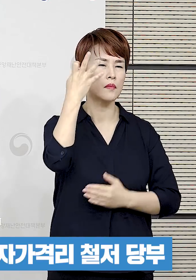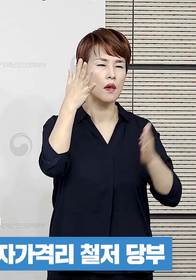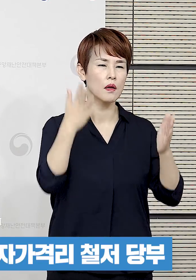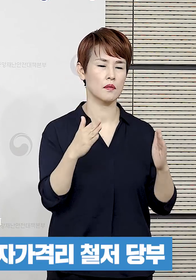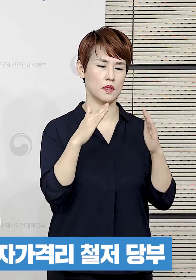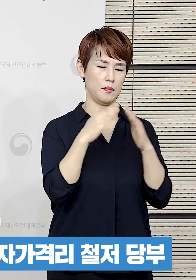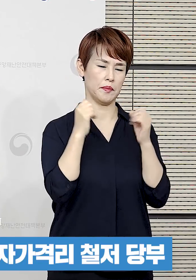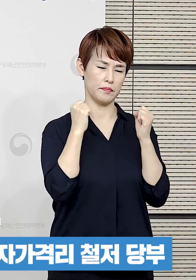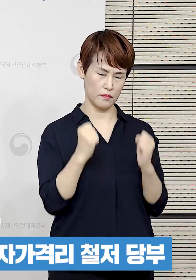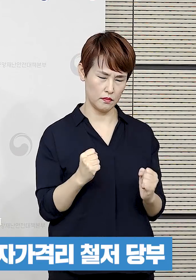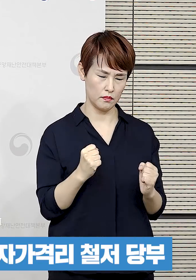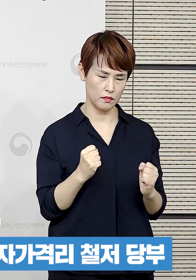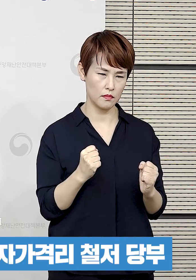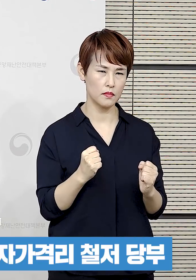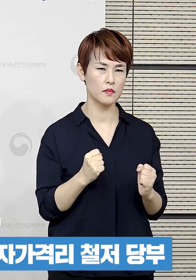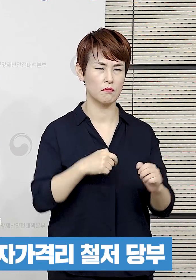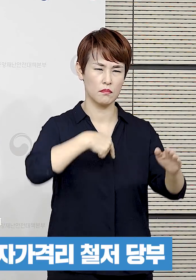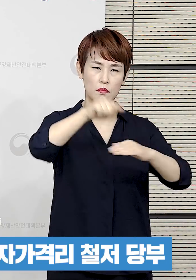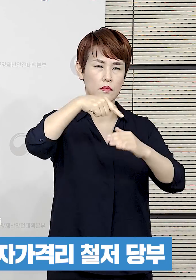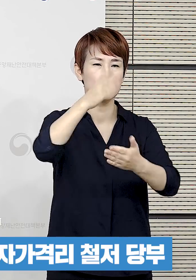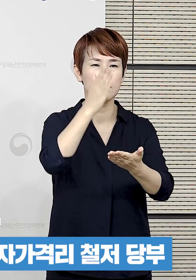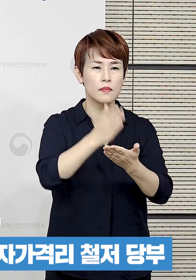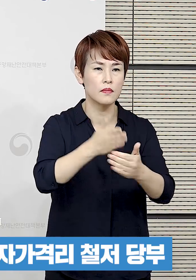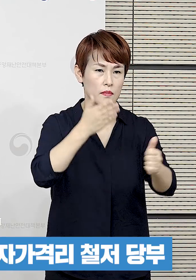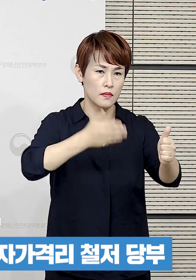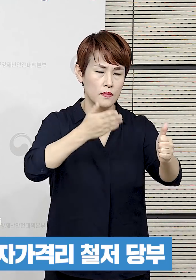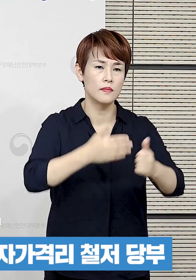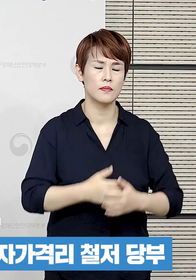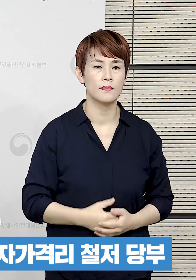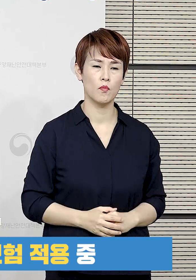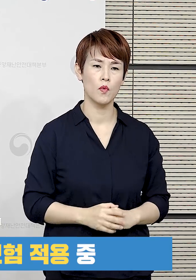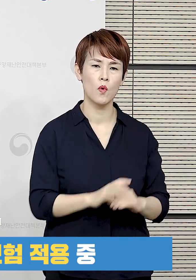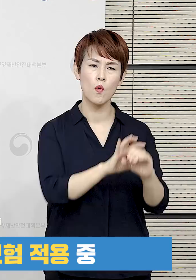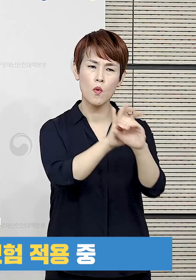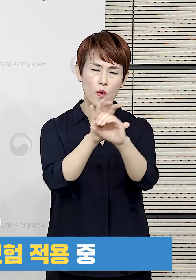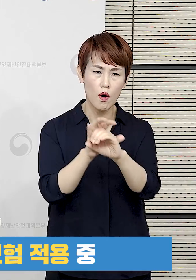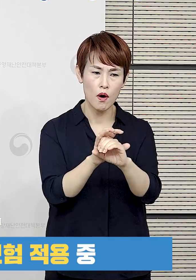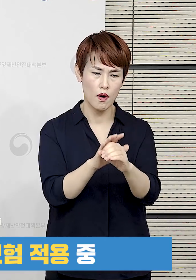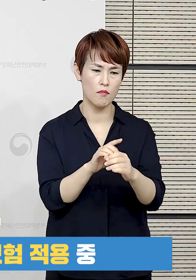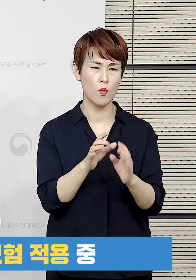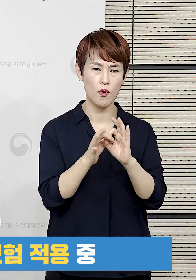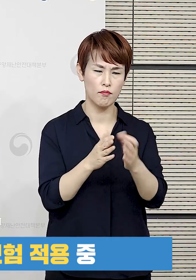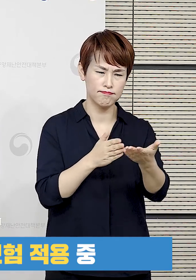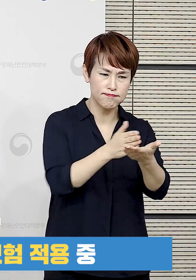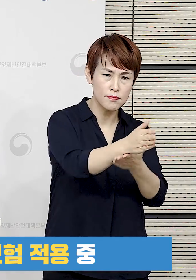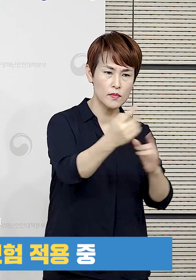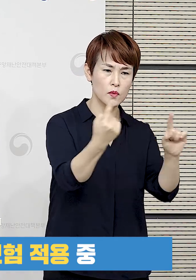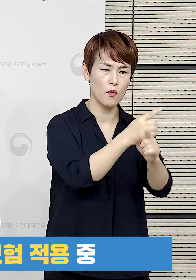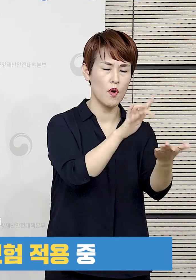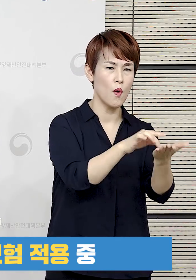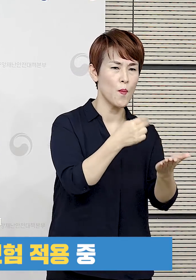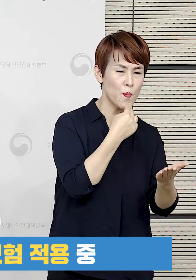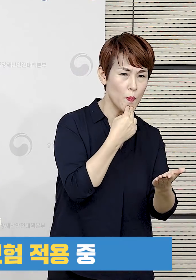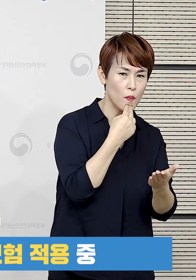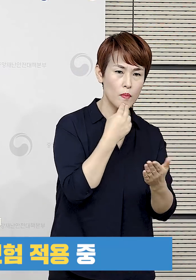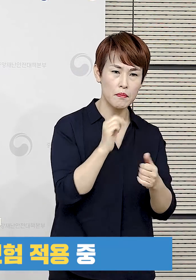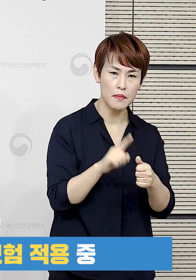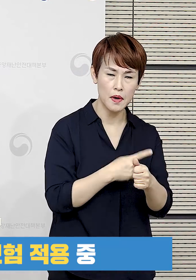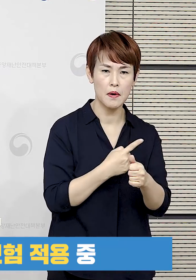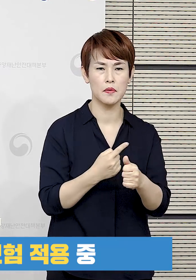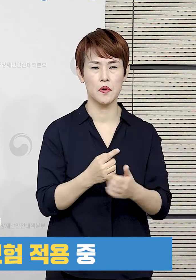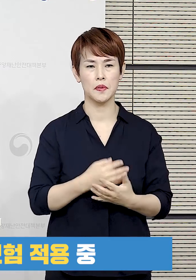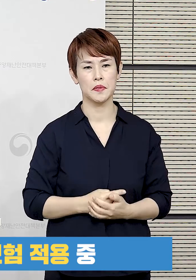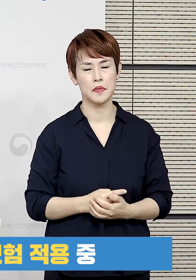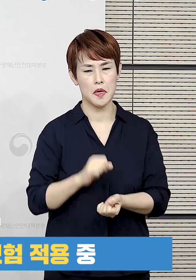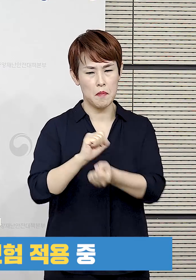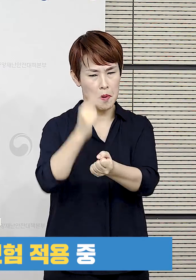머물며 상태를 살피고 외출을 자제해 주실 것을 거듭 당부드립니다. 코로나19는 전용 치료제가 없어 정부는 대항감염학회